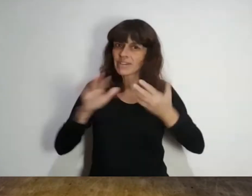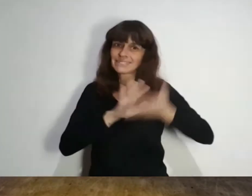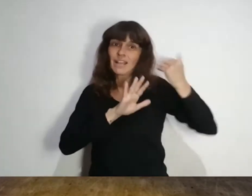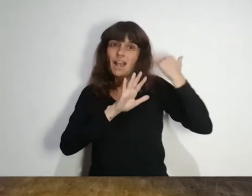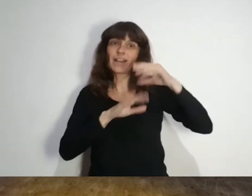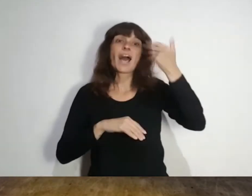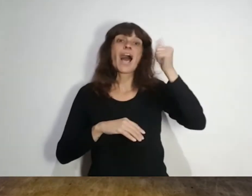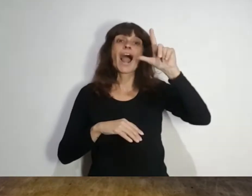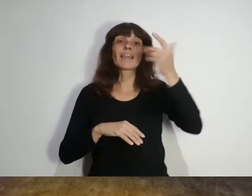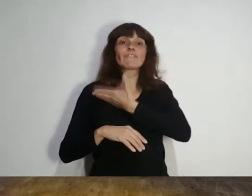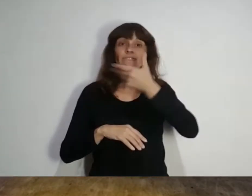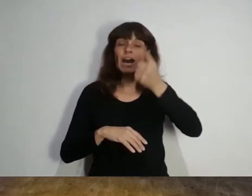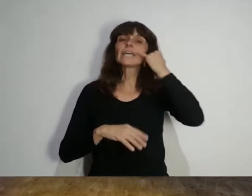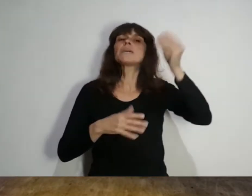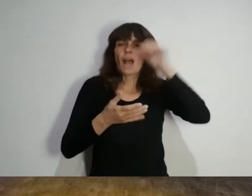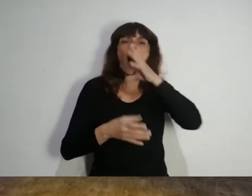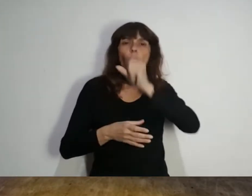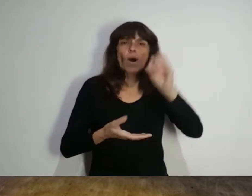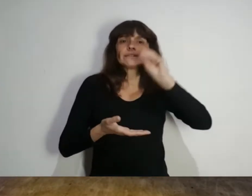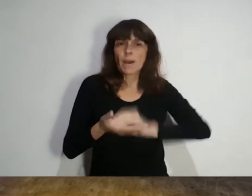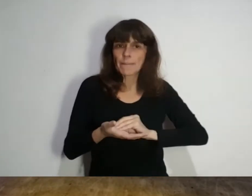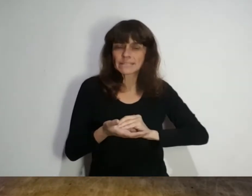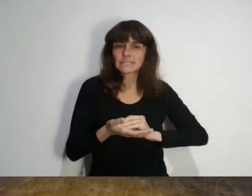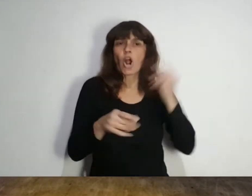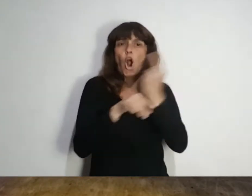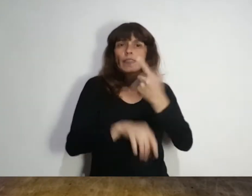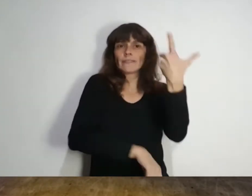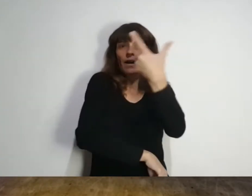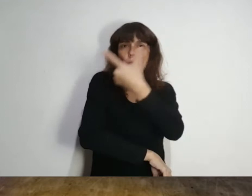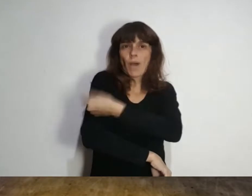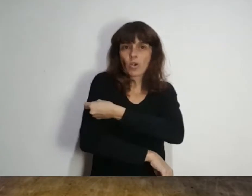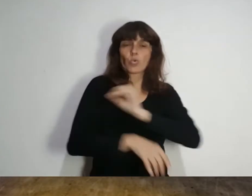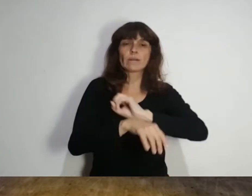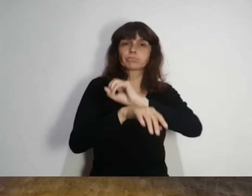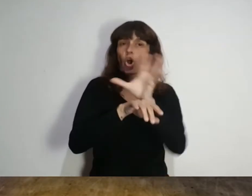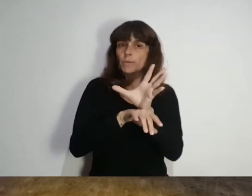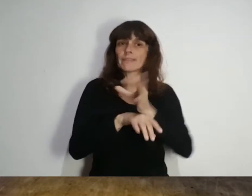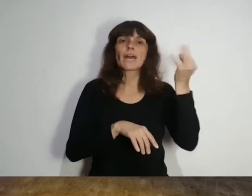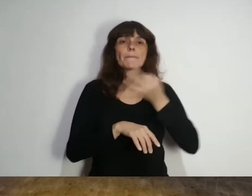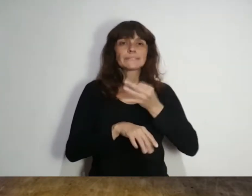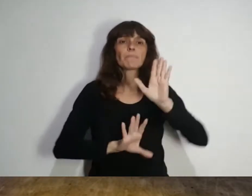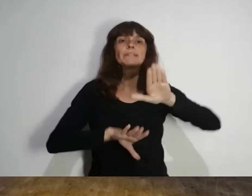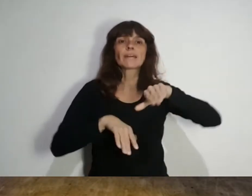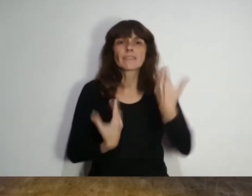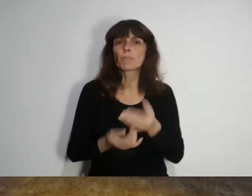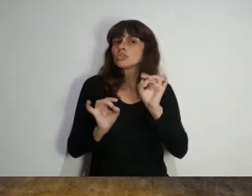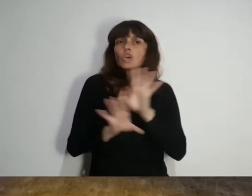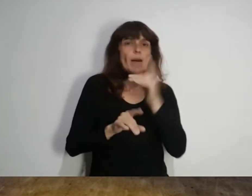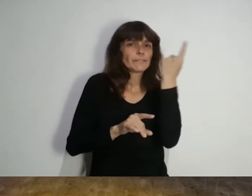la variante Alpha y es algo más resistente a las vacunas COVID, particularmente después de